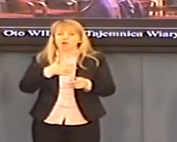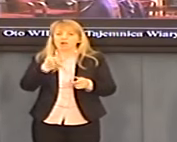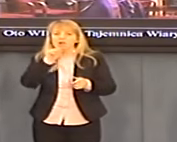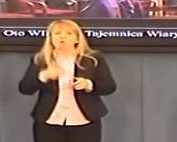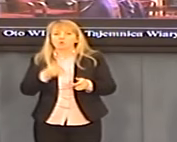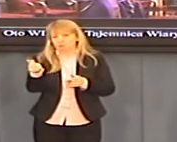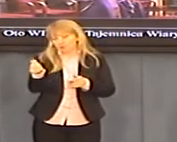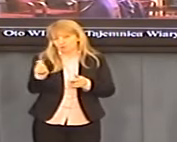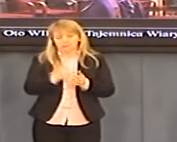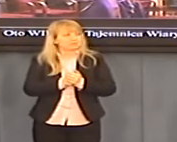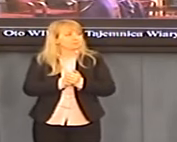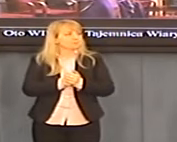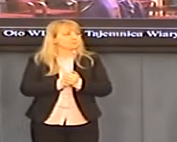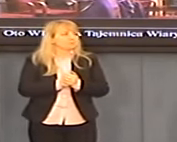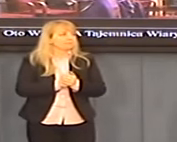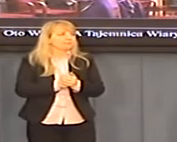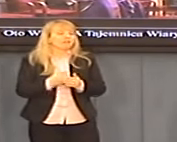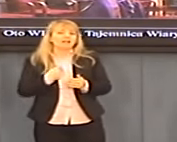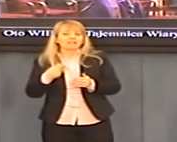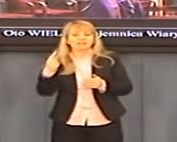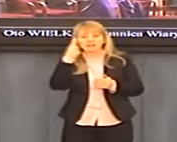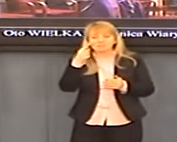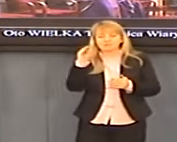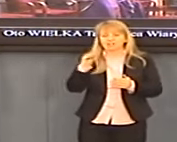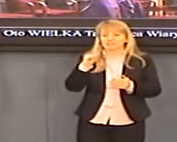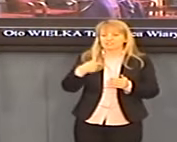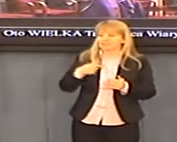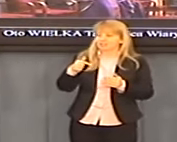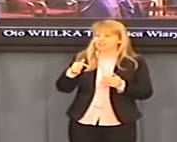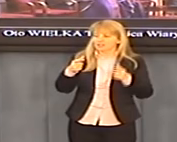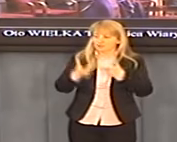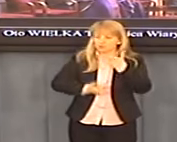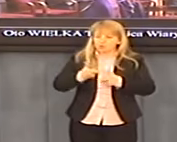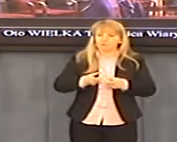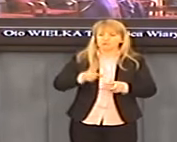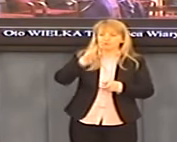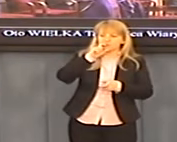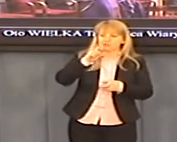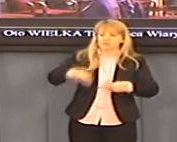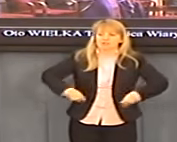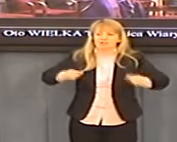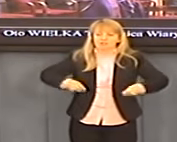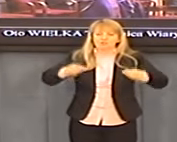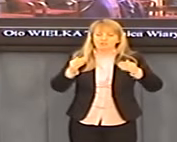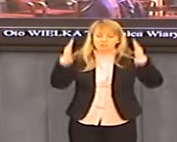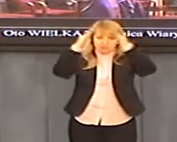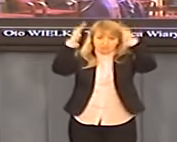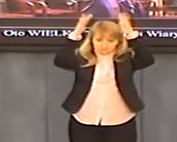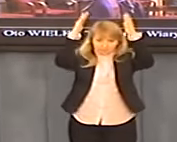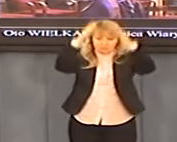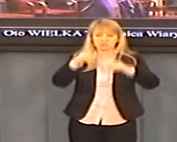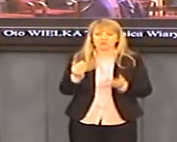Myślę kolego, że na koniec wypijemy jednak zdrowie naszego papieża, naszego w sensie